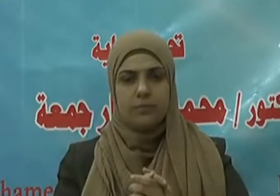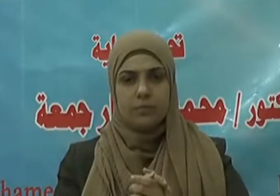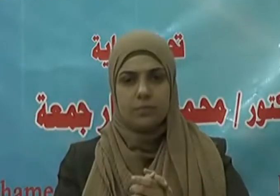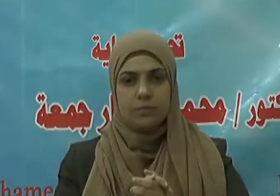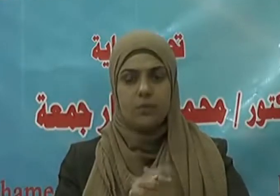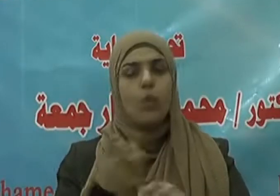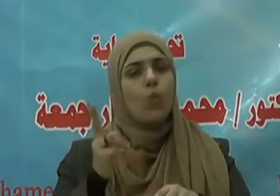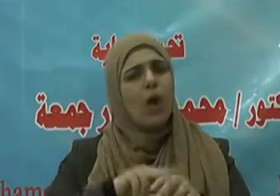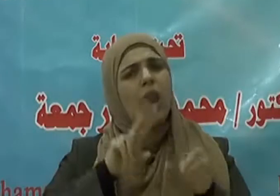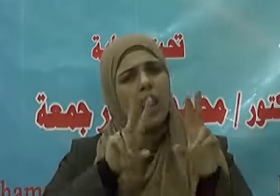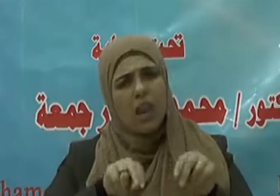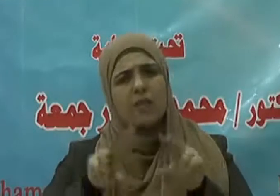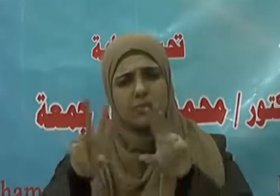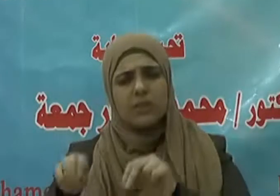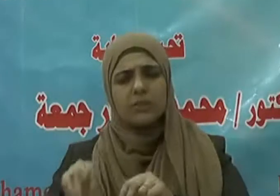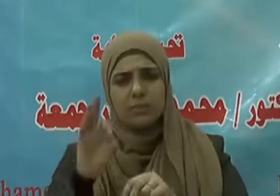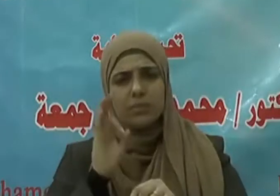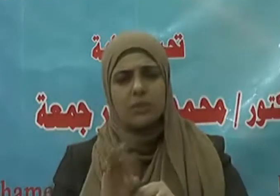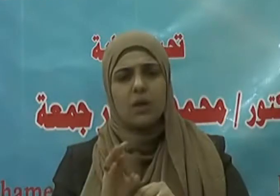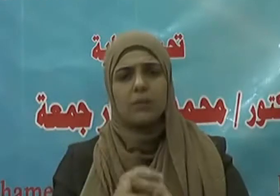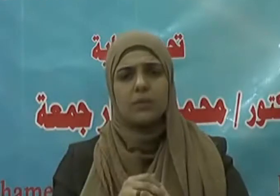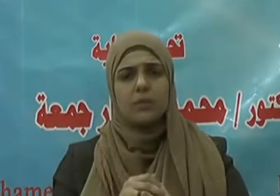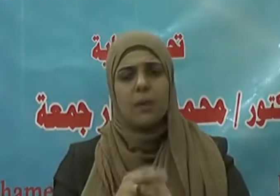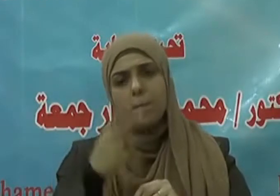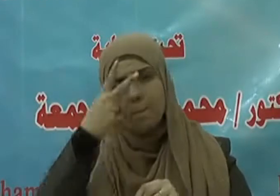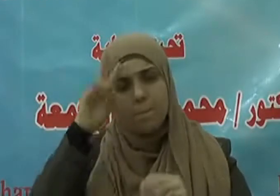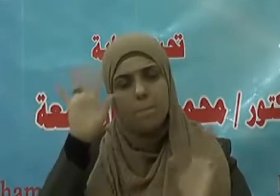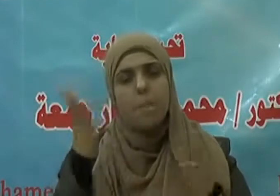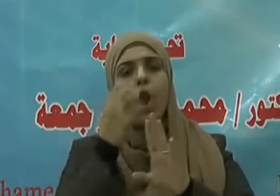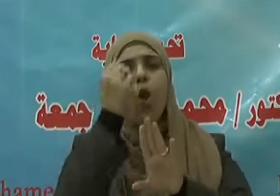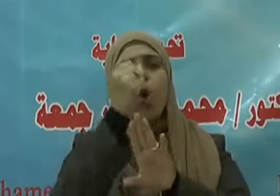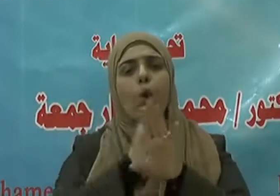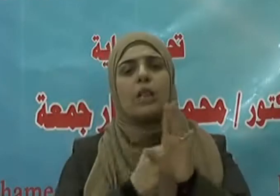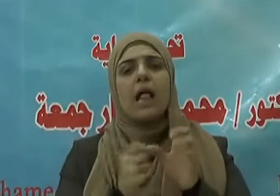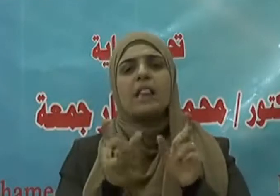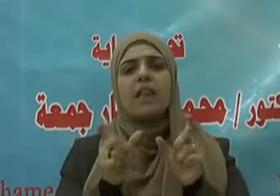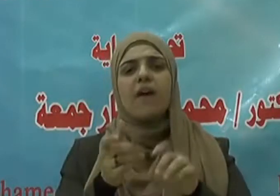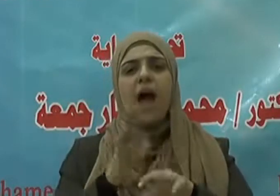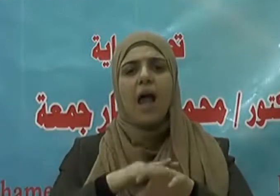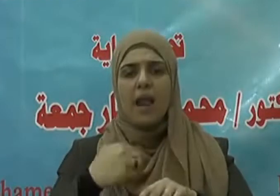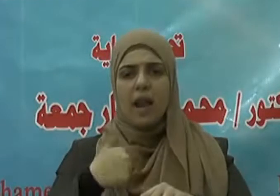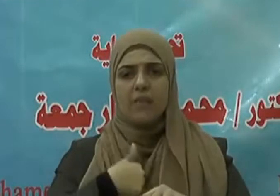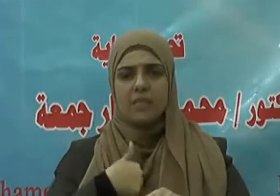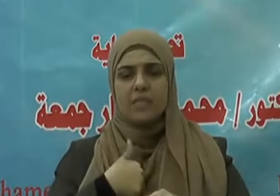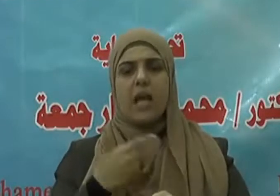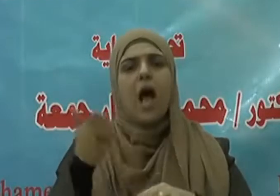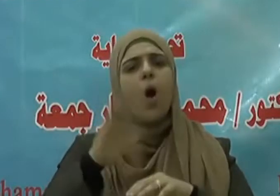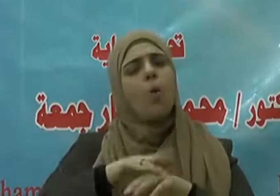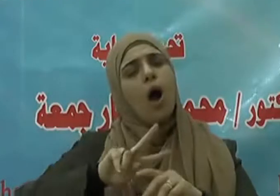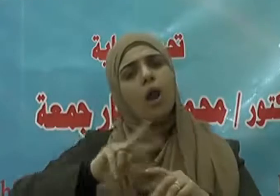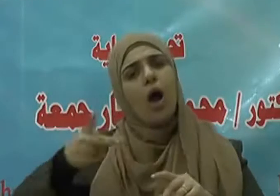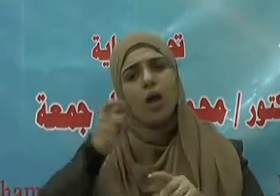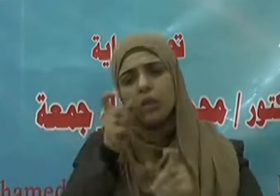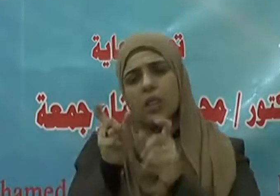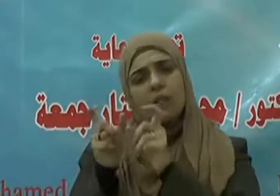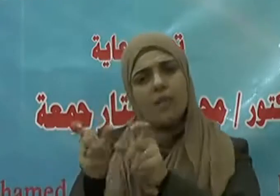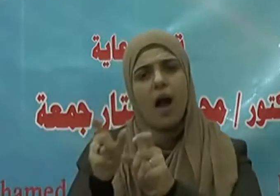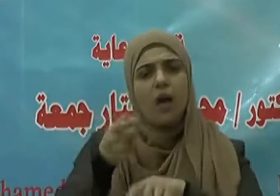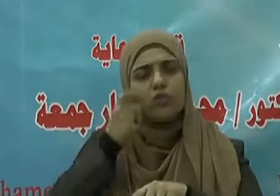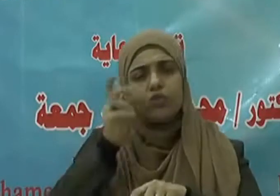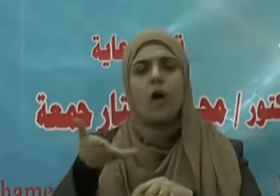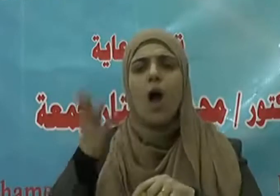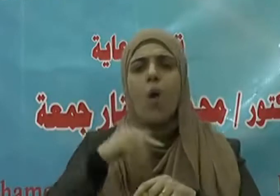وآله وصحبه والتابعين إخوة الإسلام لقد عني الإسلام